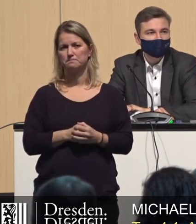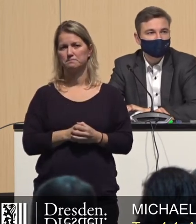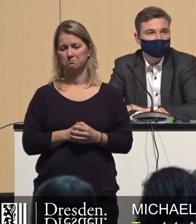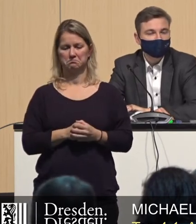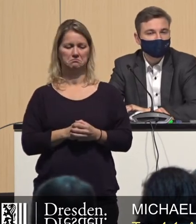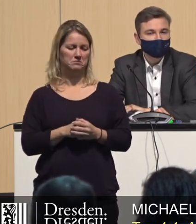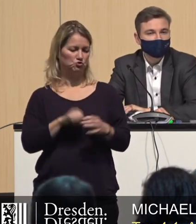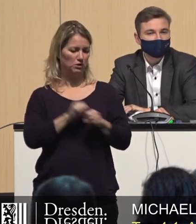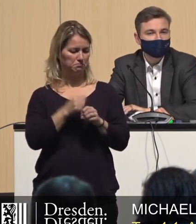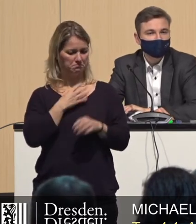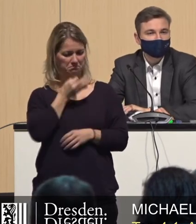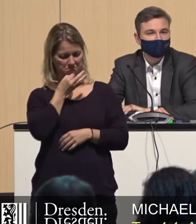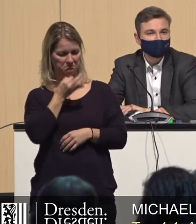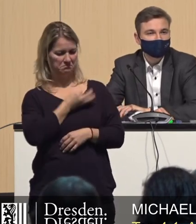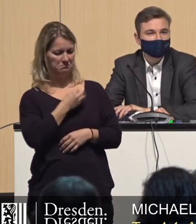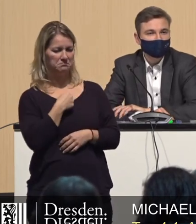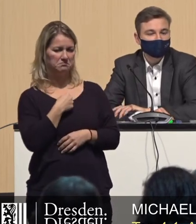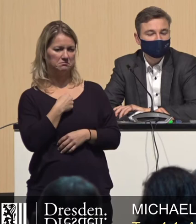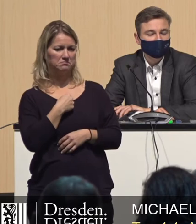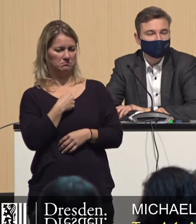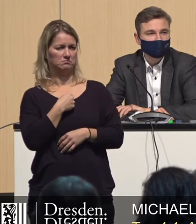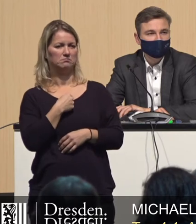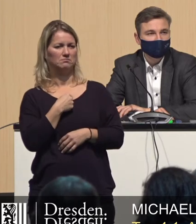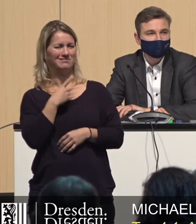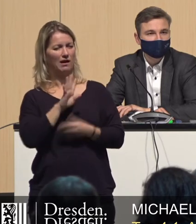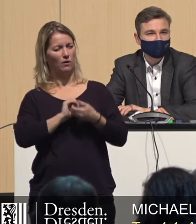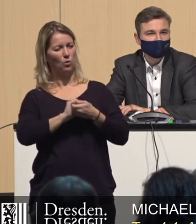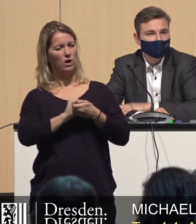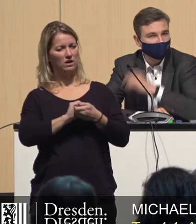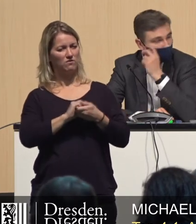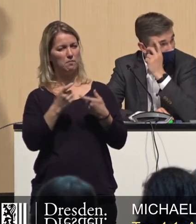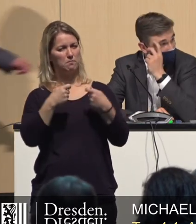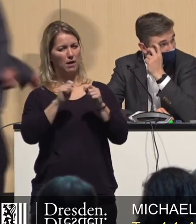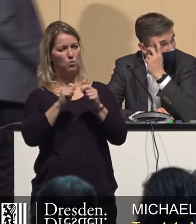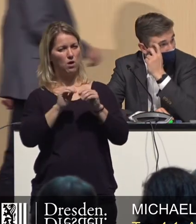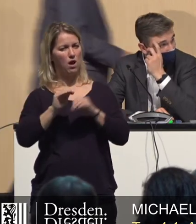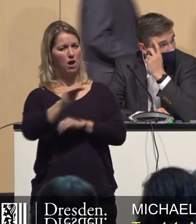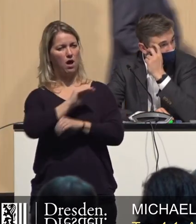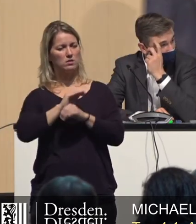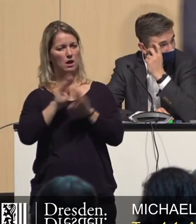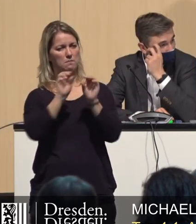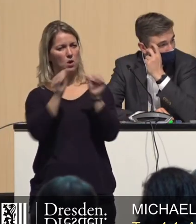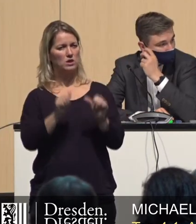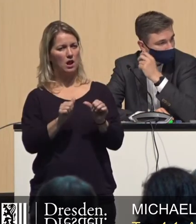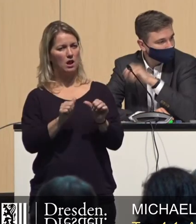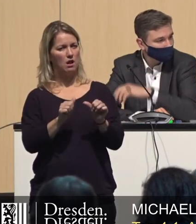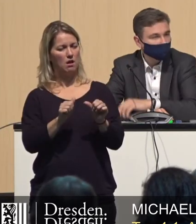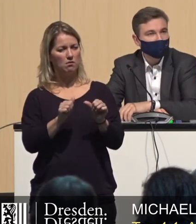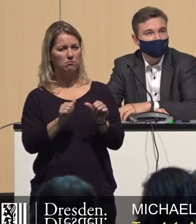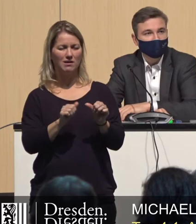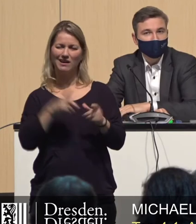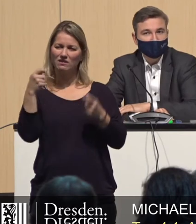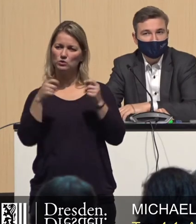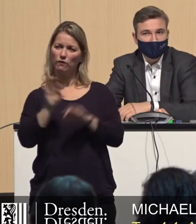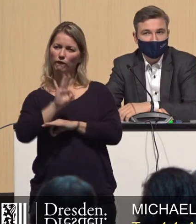mich immer, warum nicht dieses kooperative Baulandmodell für Investoren nicht auch als Chance gesehen wird.